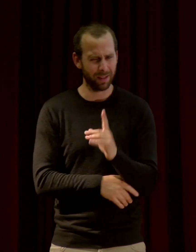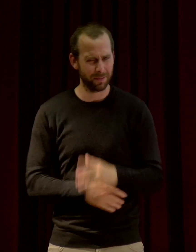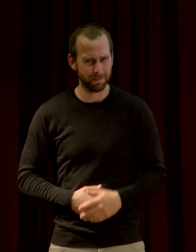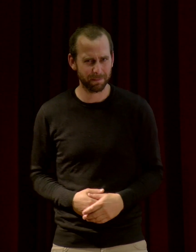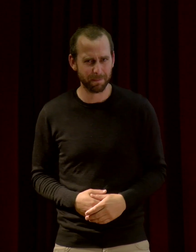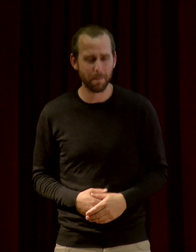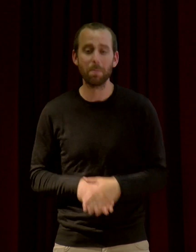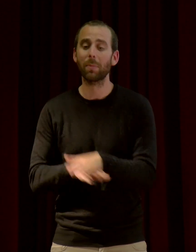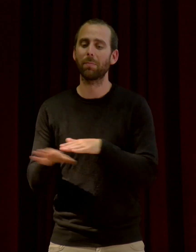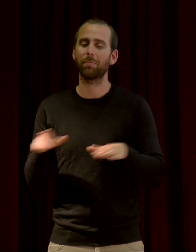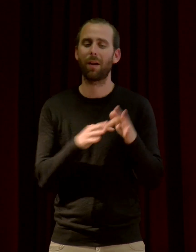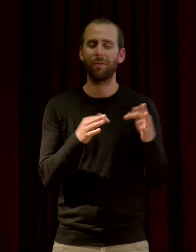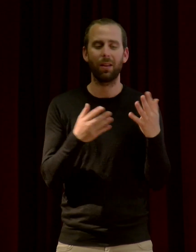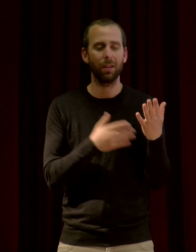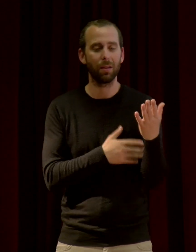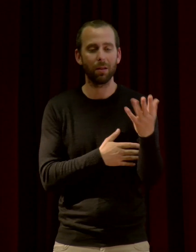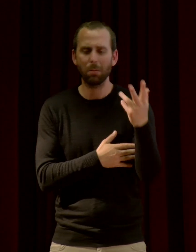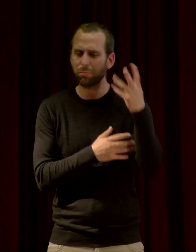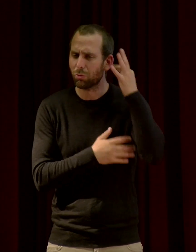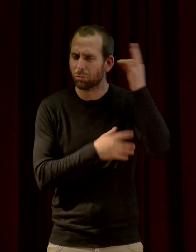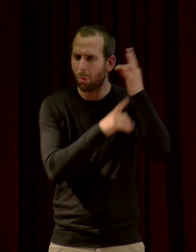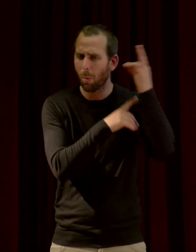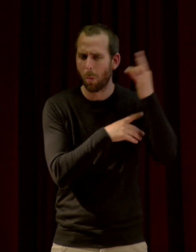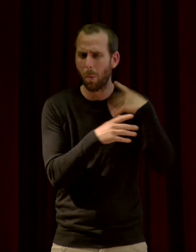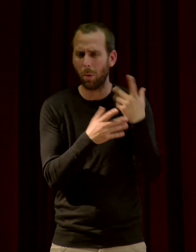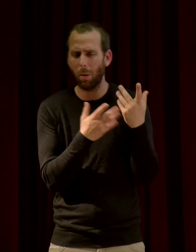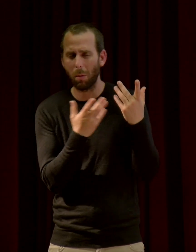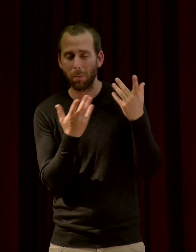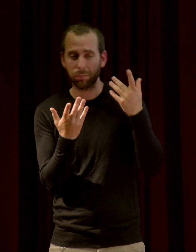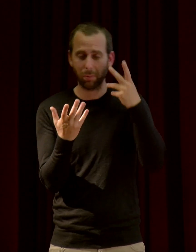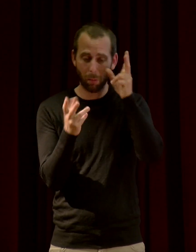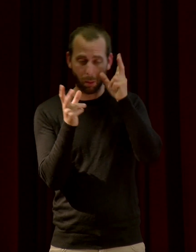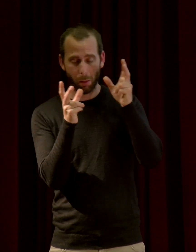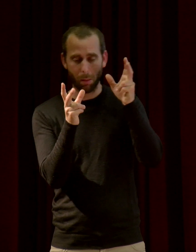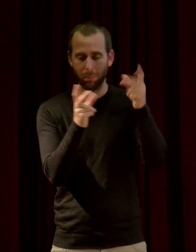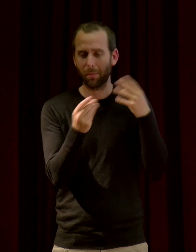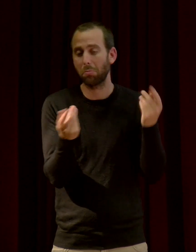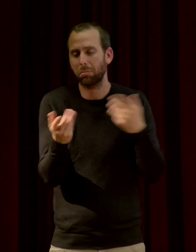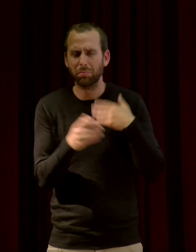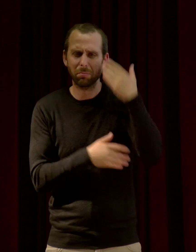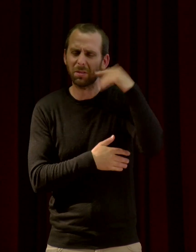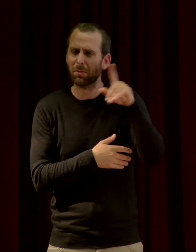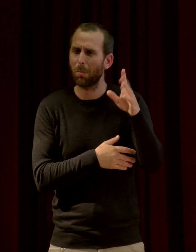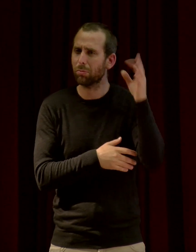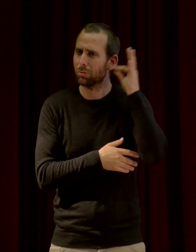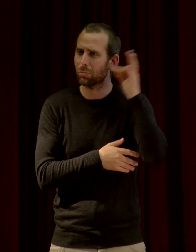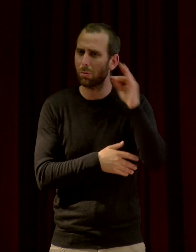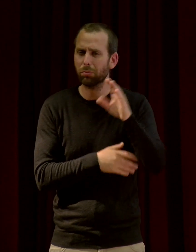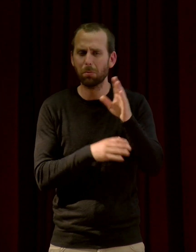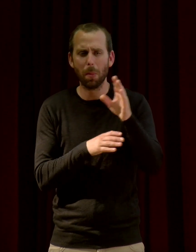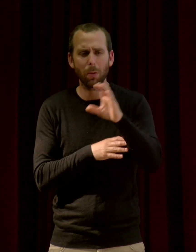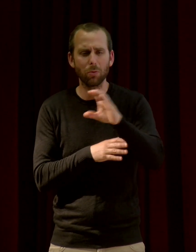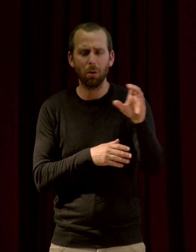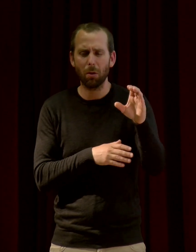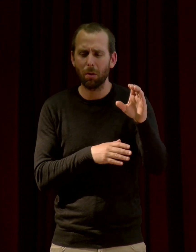théories farfelues de sons à je ne sais combien de Hertz qui vous reposeraient l'activité cérébrale. J'ai été voir. Il n